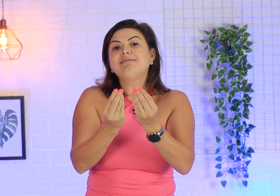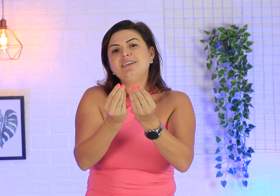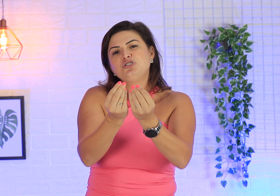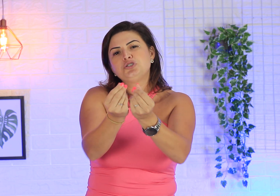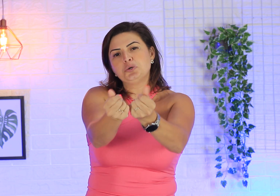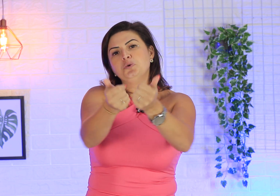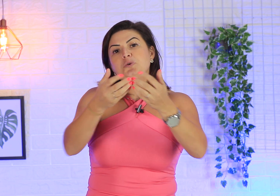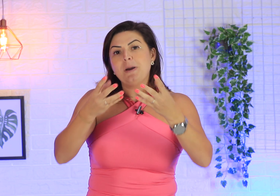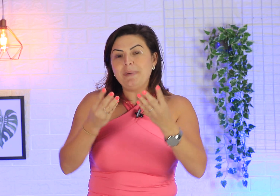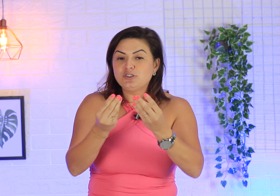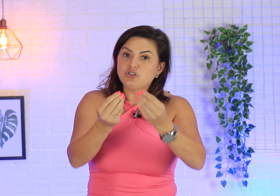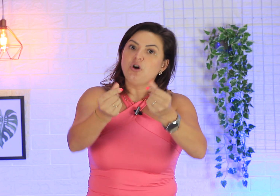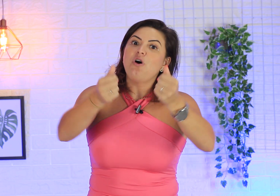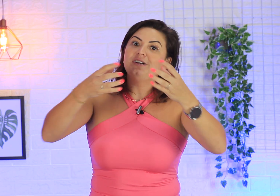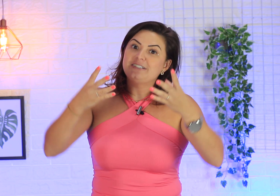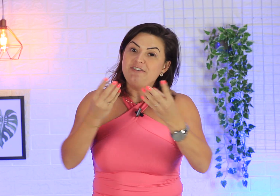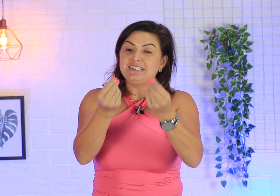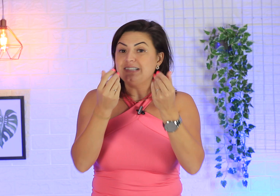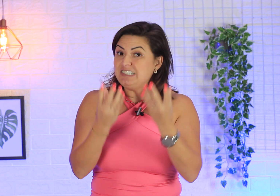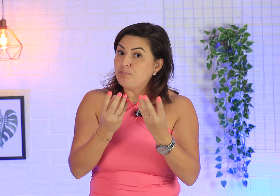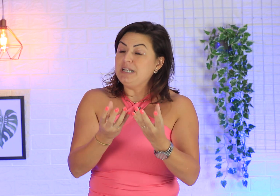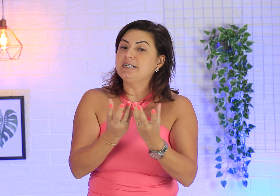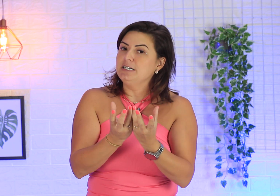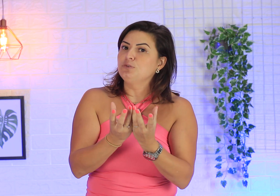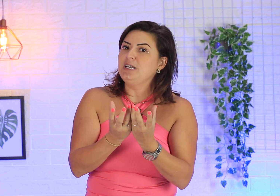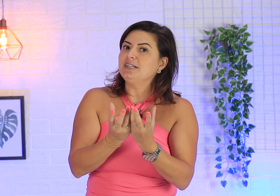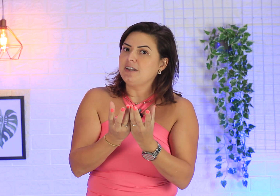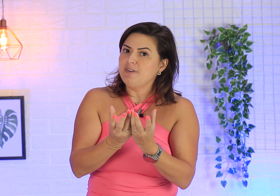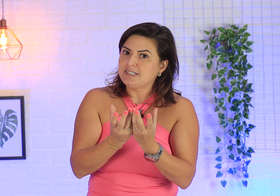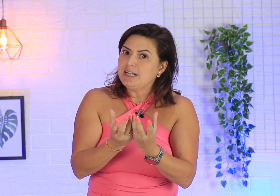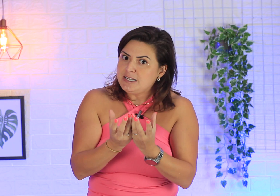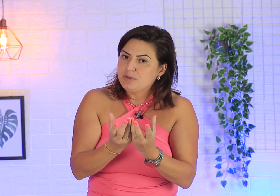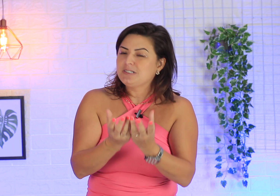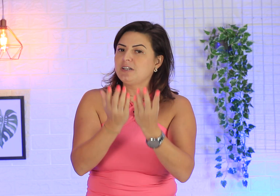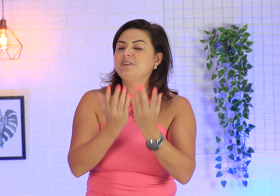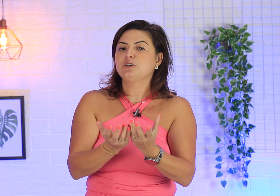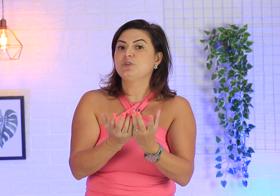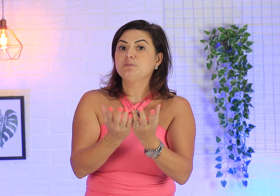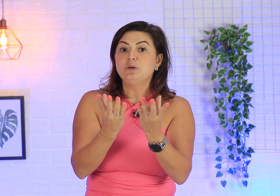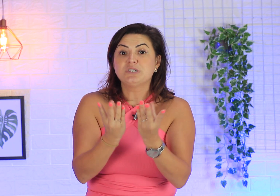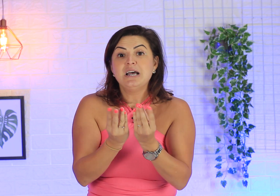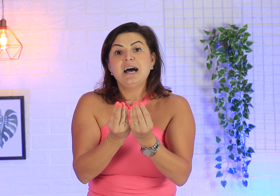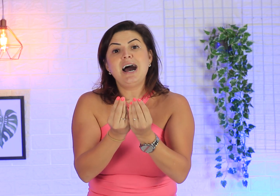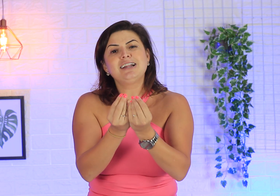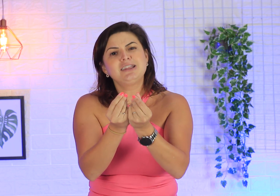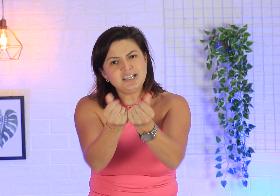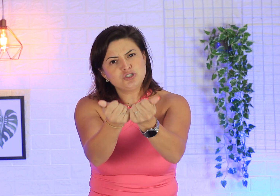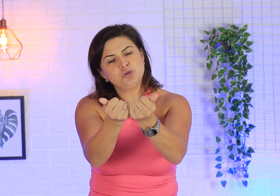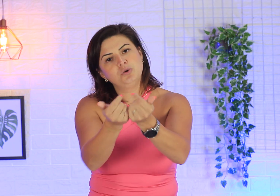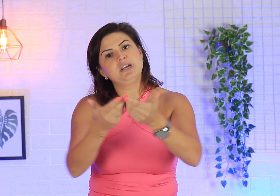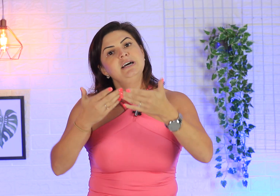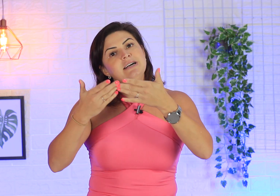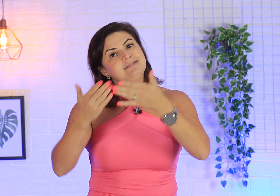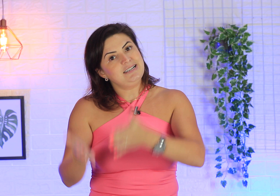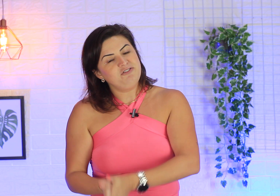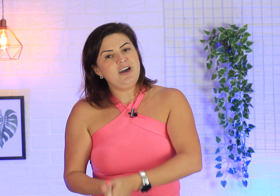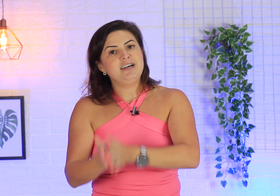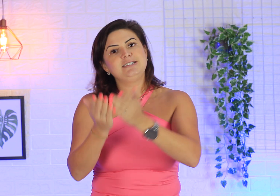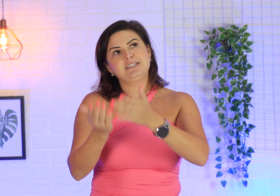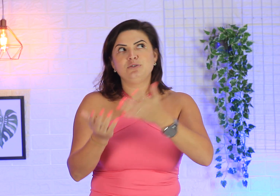a textura pastosa, fezes. Você tá explicando ali, através da Libras, através das suas mãos, a textura da fezes, que